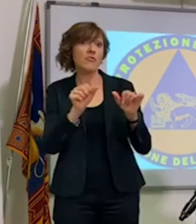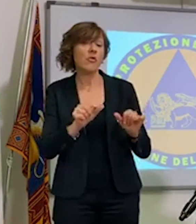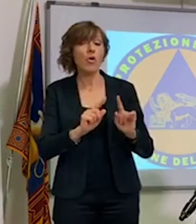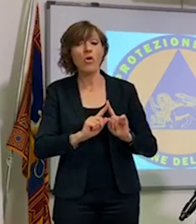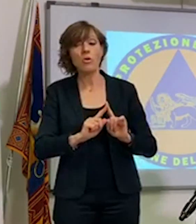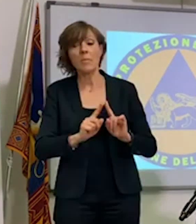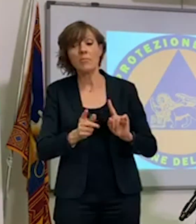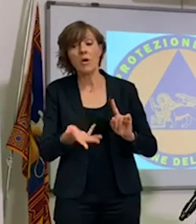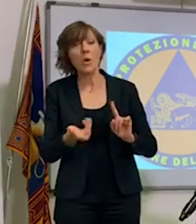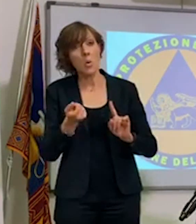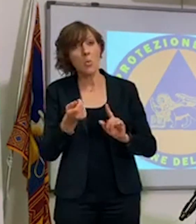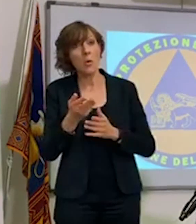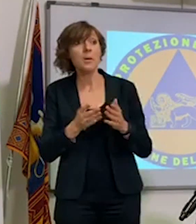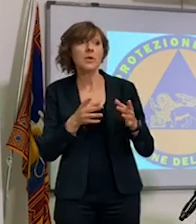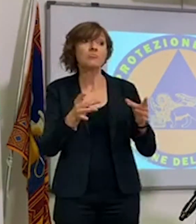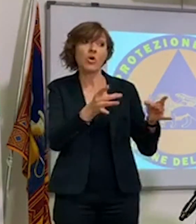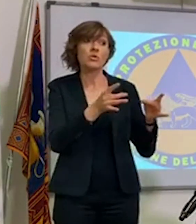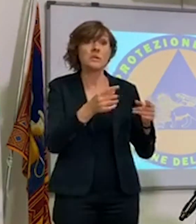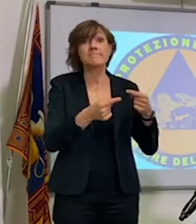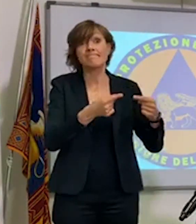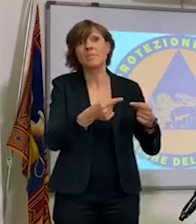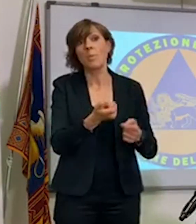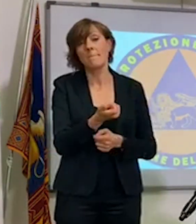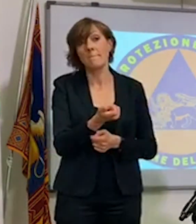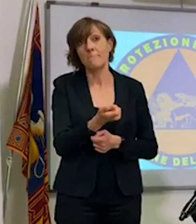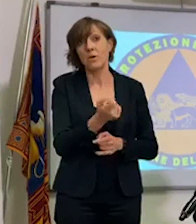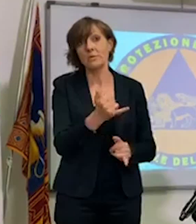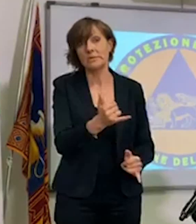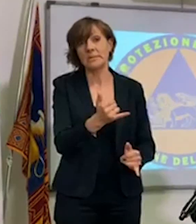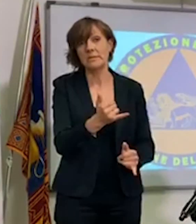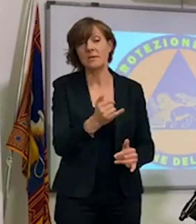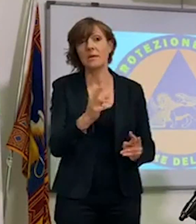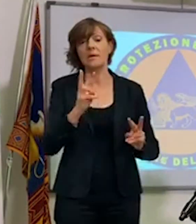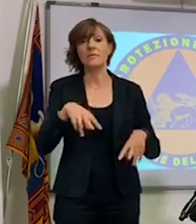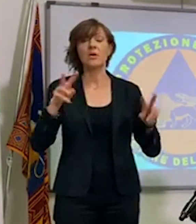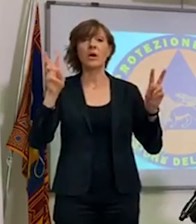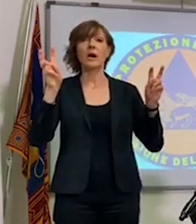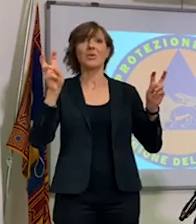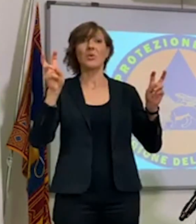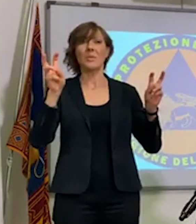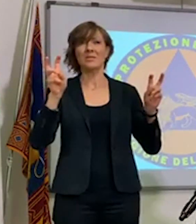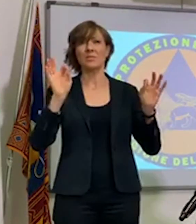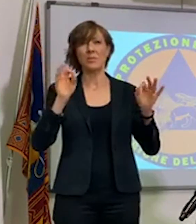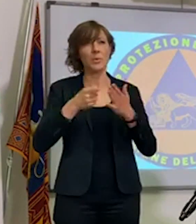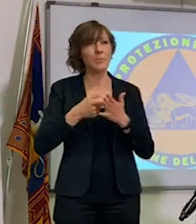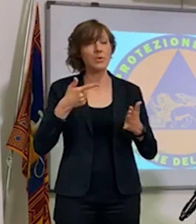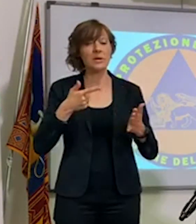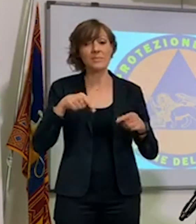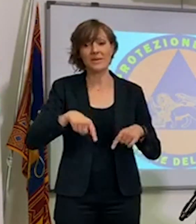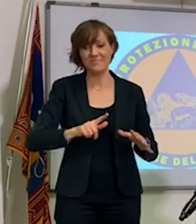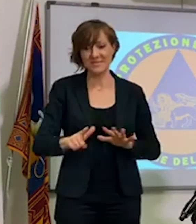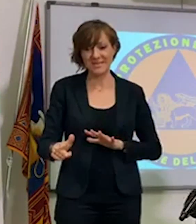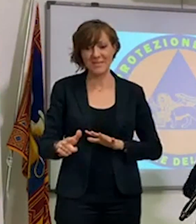marginale ma di contagi, te ne porti a casa. Resta il tema, grande tema, lo dico che sarà una settimana di